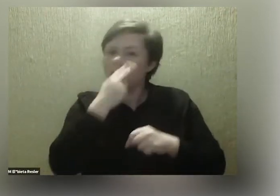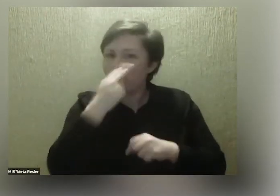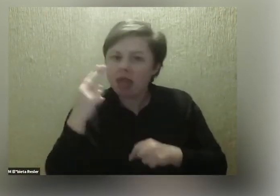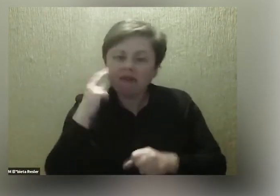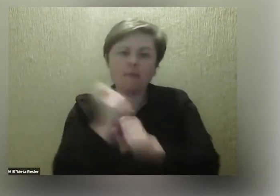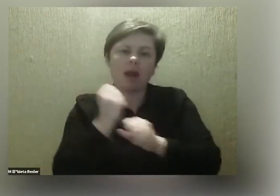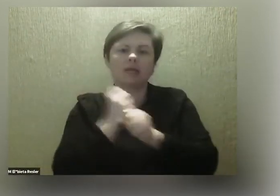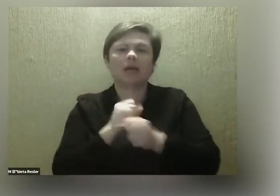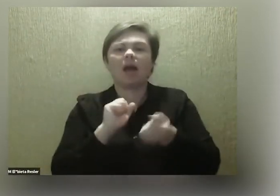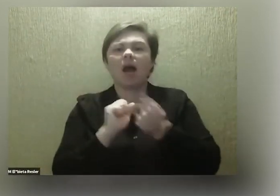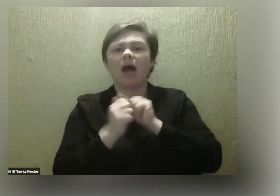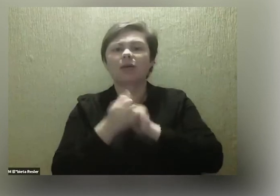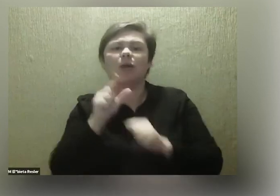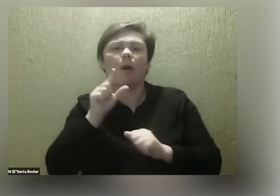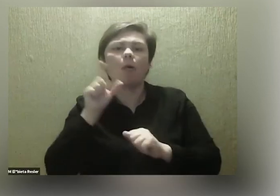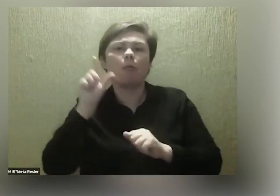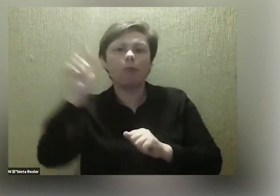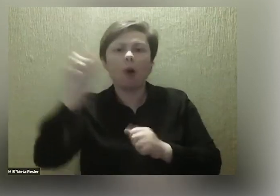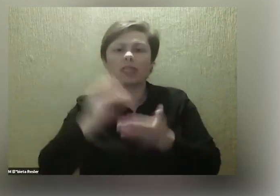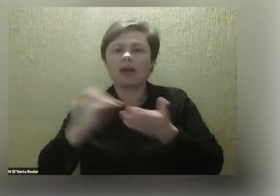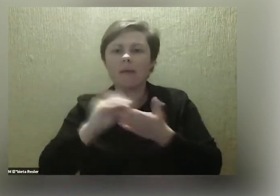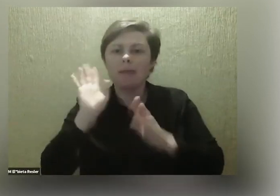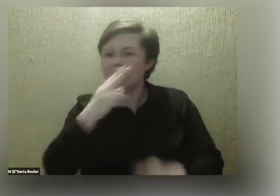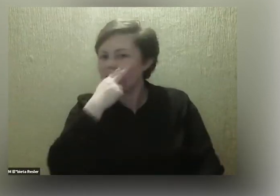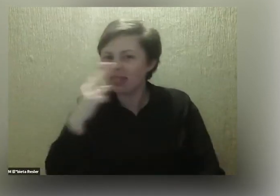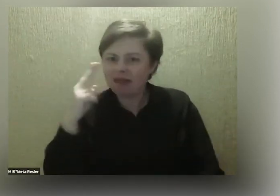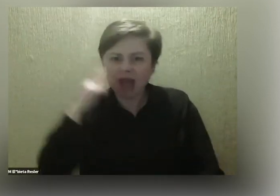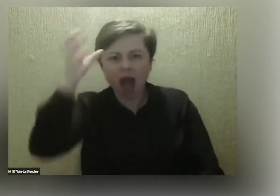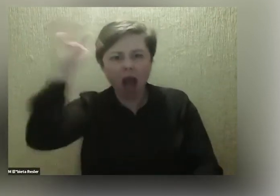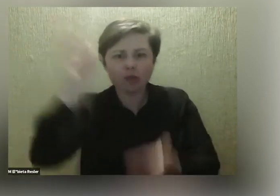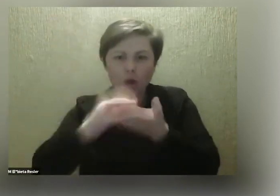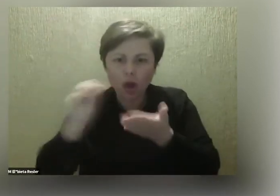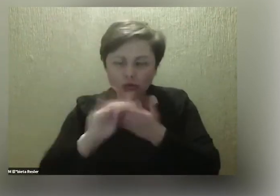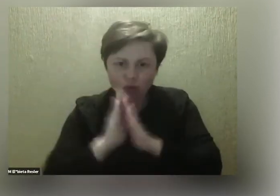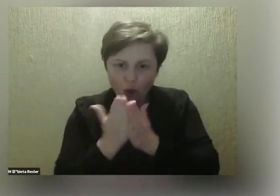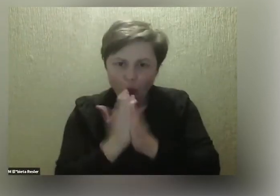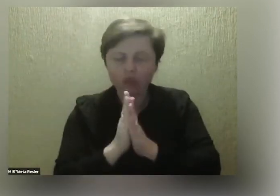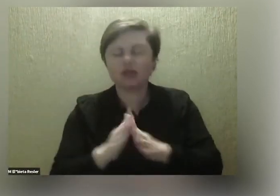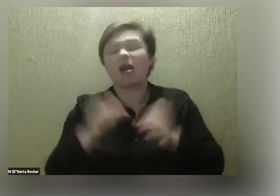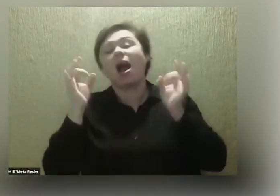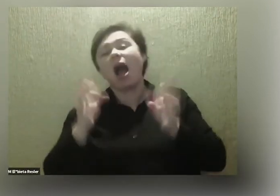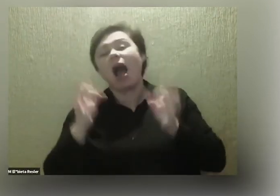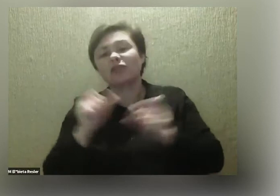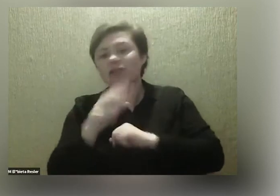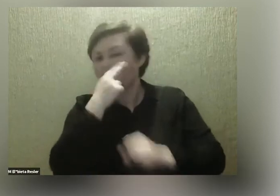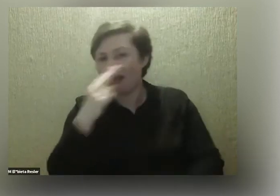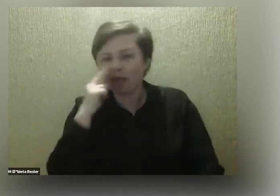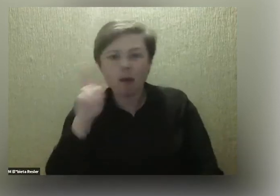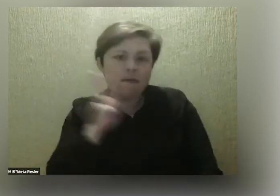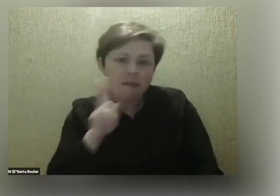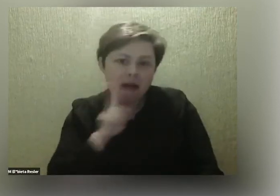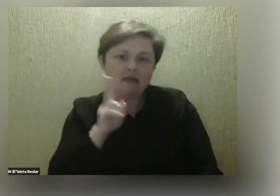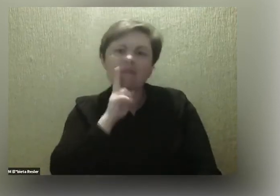niewidomą, jeżeli uda mi się wydać powieść, to będę niewidomą pisarką, jeżeli teraz jestem niewidomą matką i